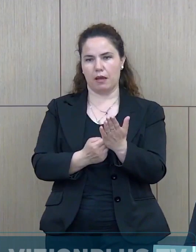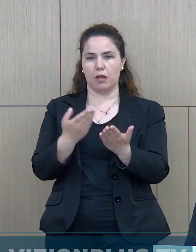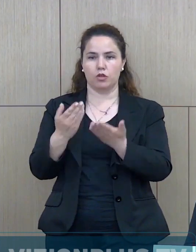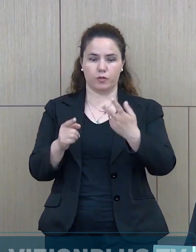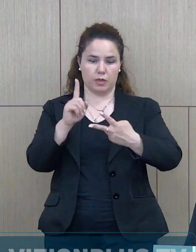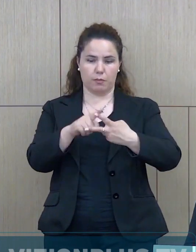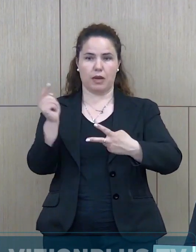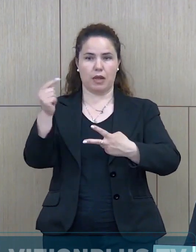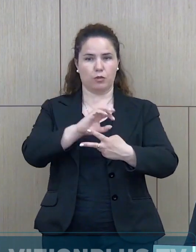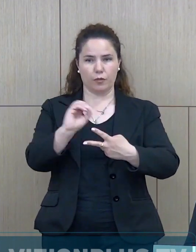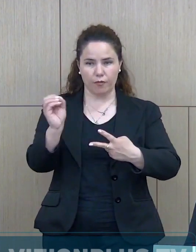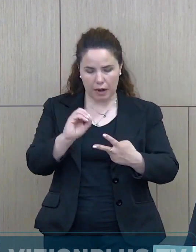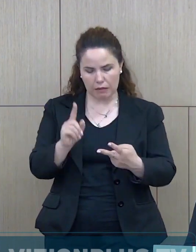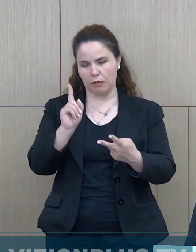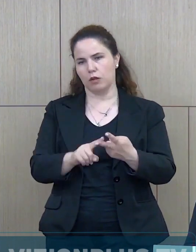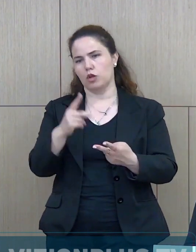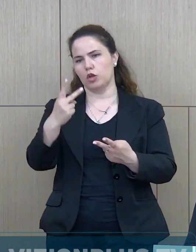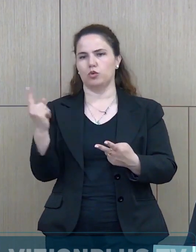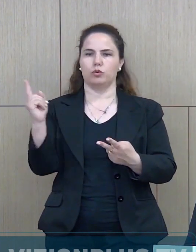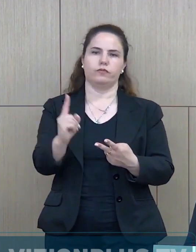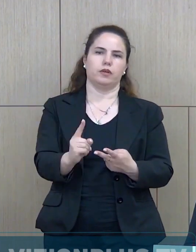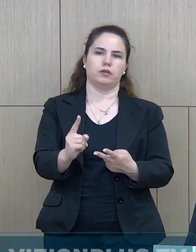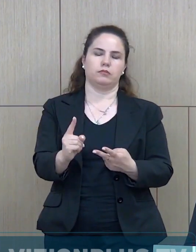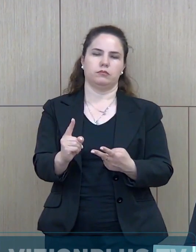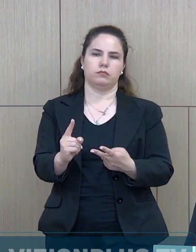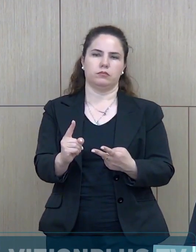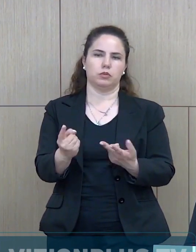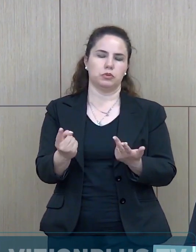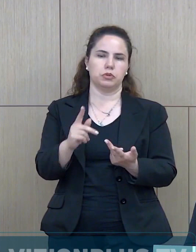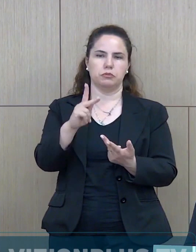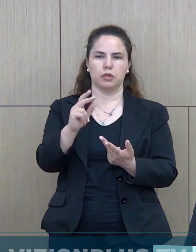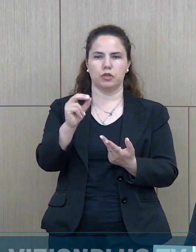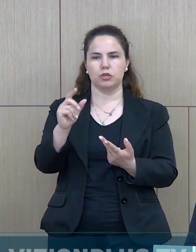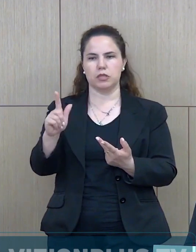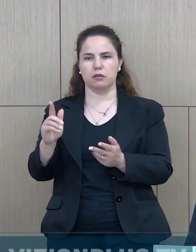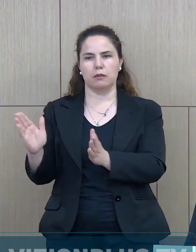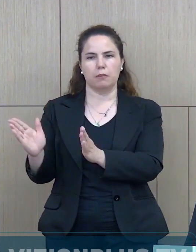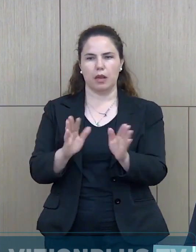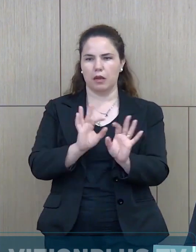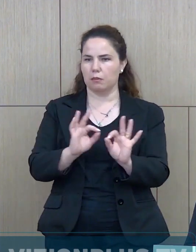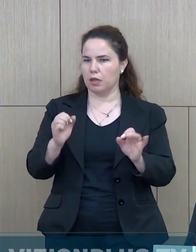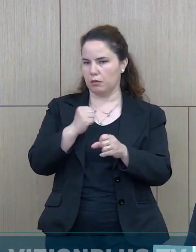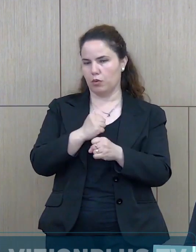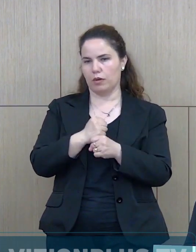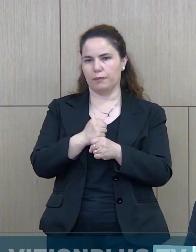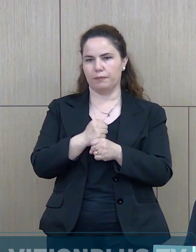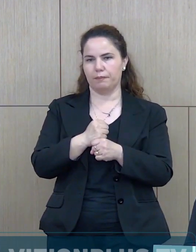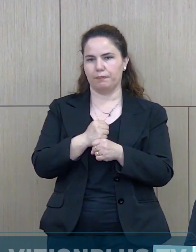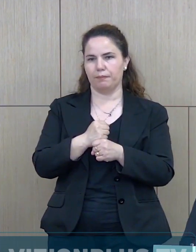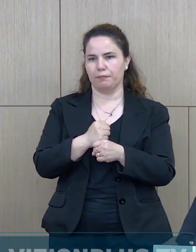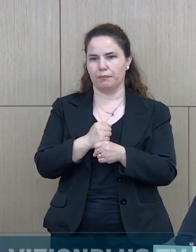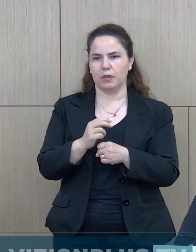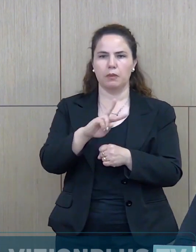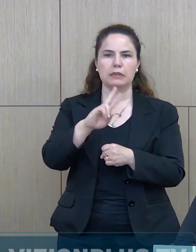nuk e kanë ushtruar këto të drejte dhe në këto kushte, KCZ ka emëruar antartë